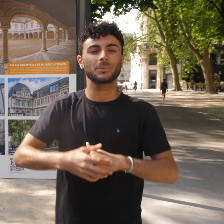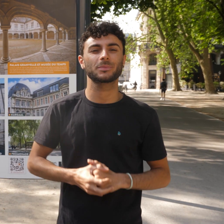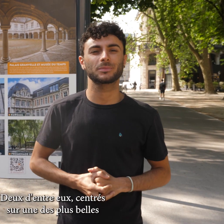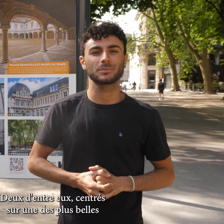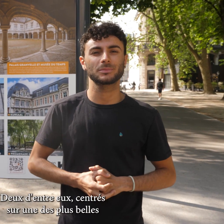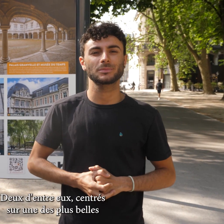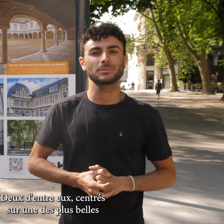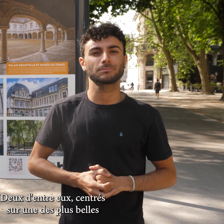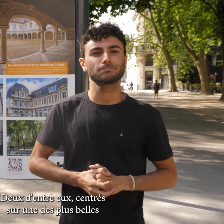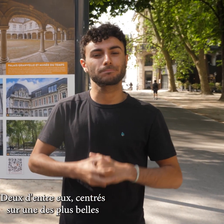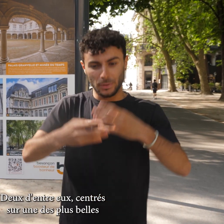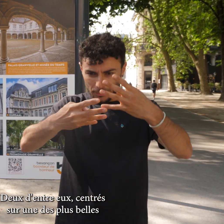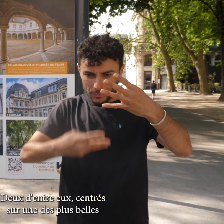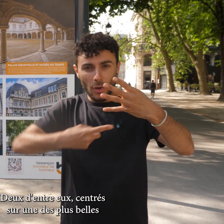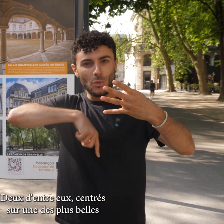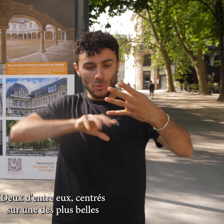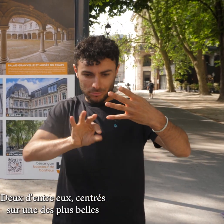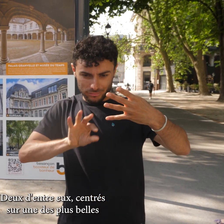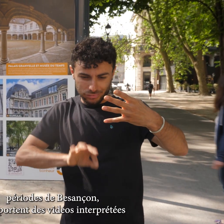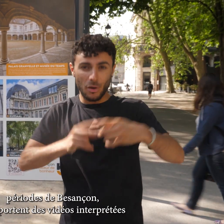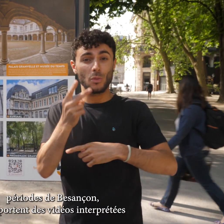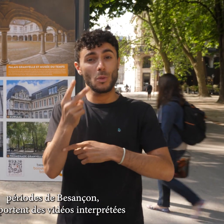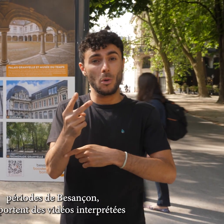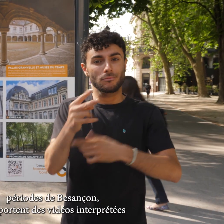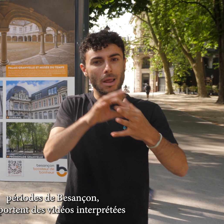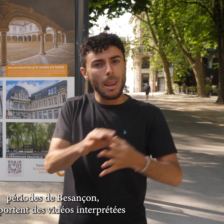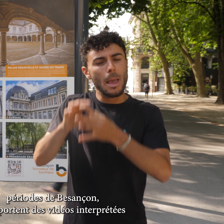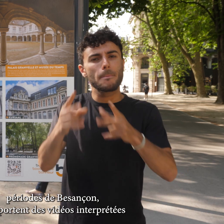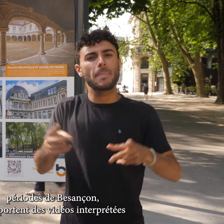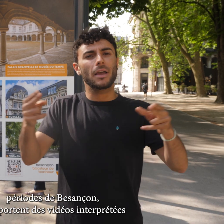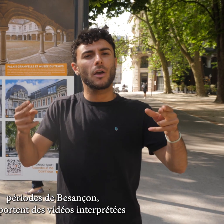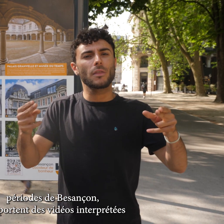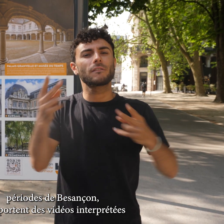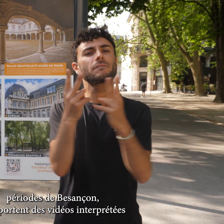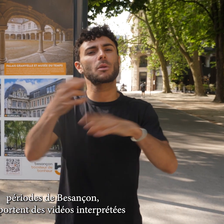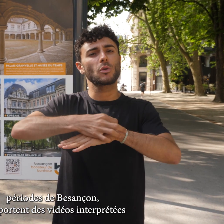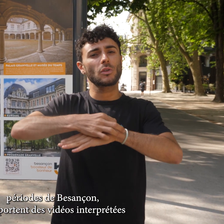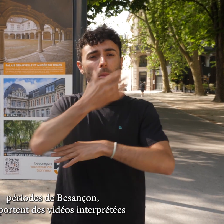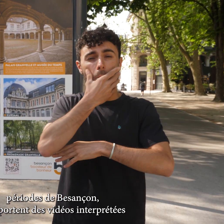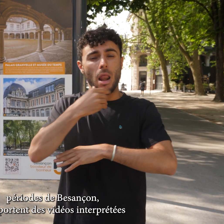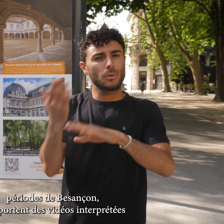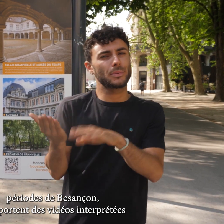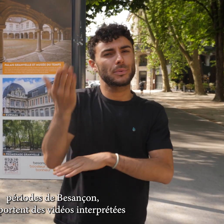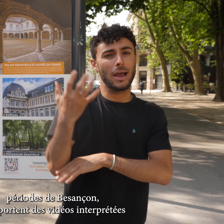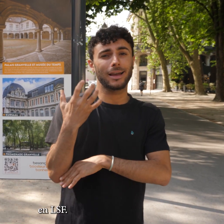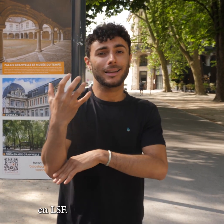Deux d'entre eux, centrés sur une des plus belles périodes de Besançon, comportent des vidéos interprétées en